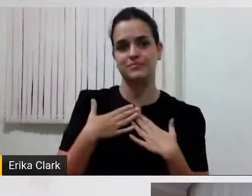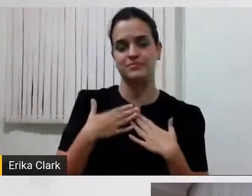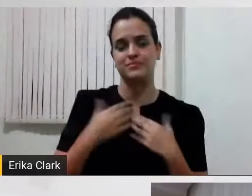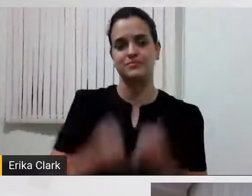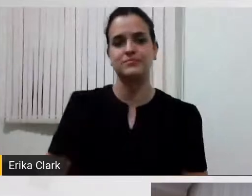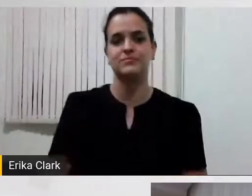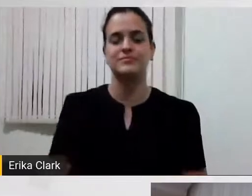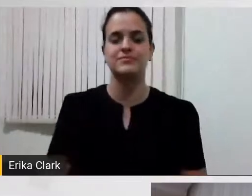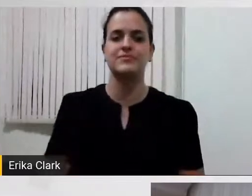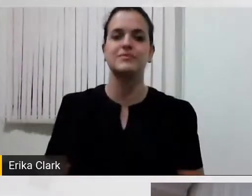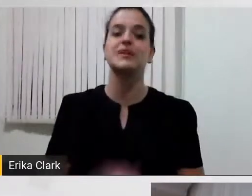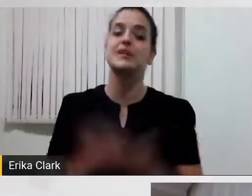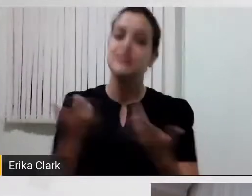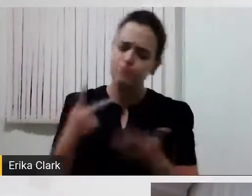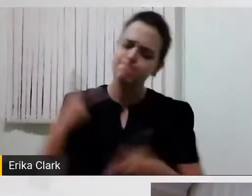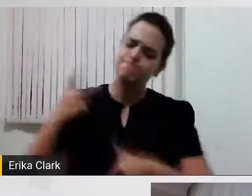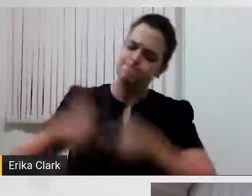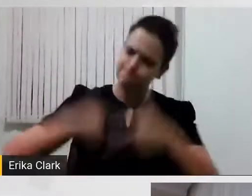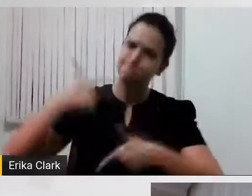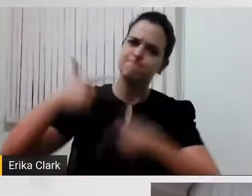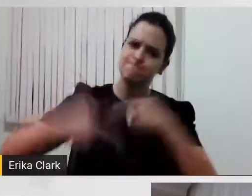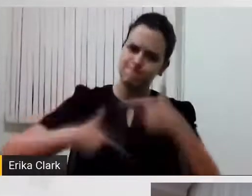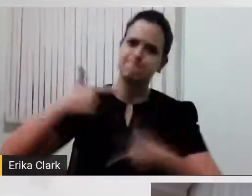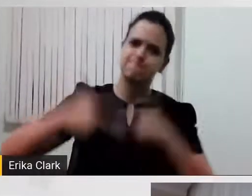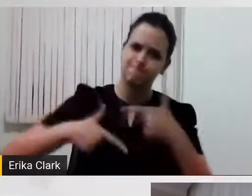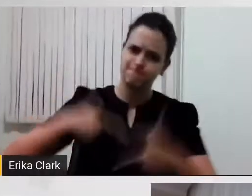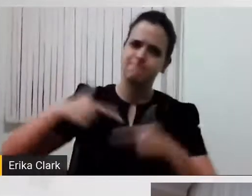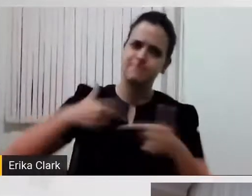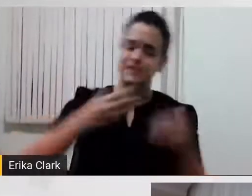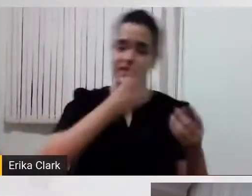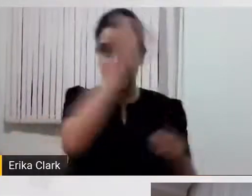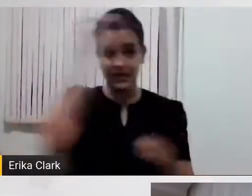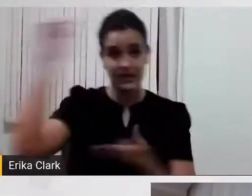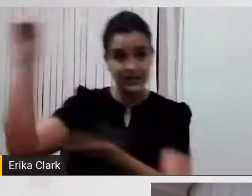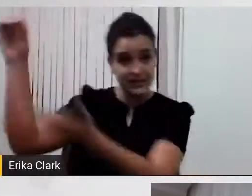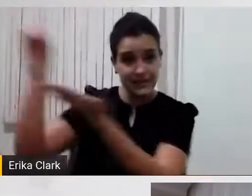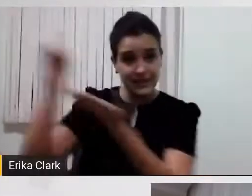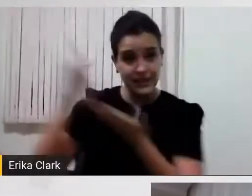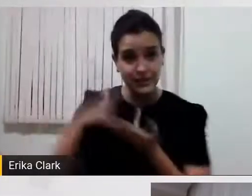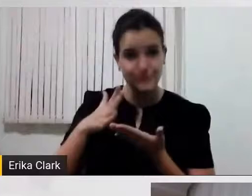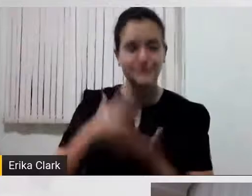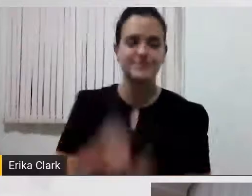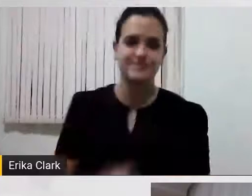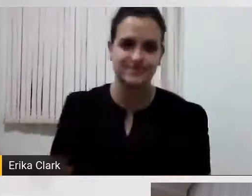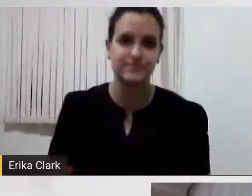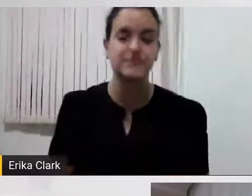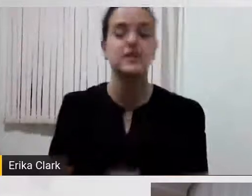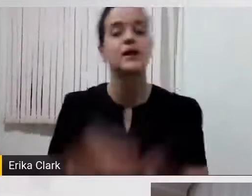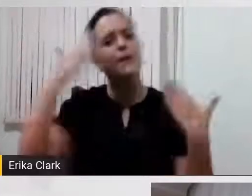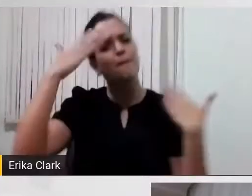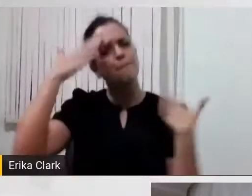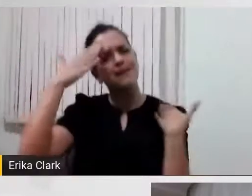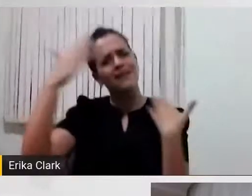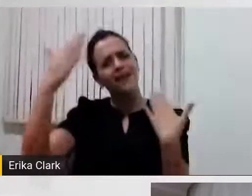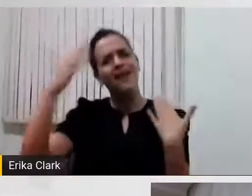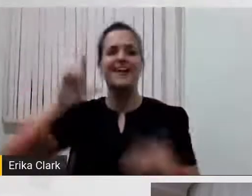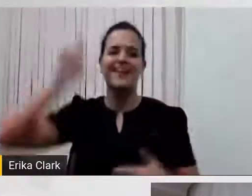jus a este talento que Deus nos oferece. Nós te agradecemos muito, Rita, foi um grande